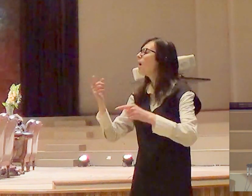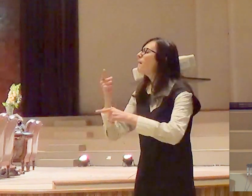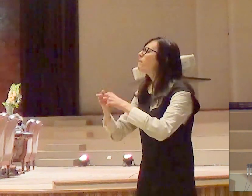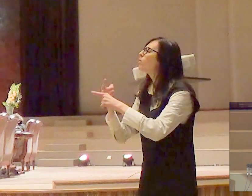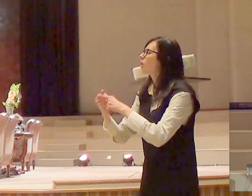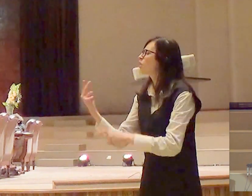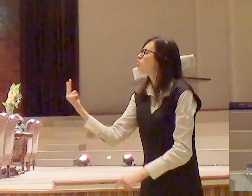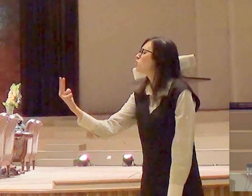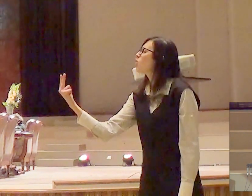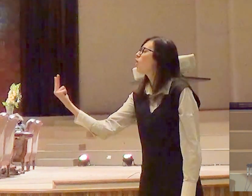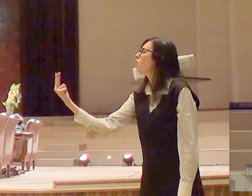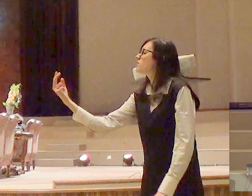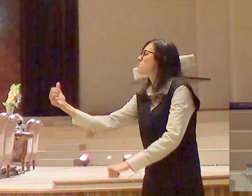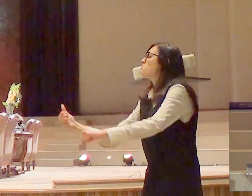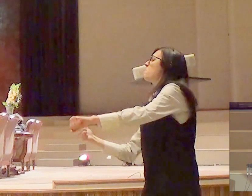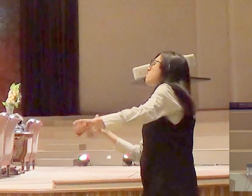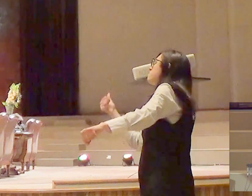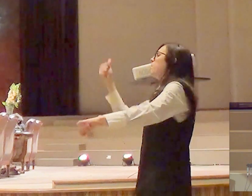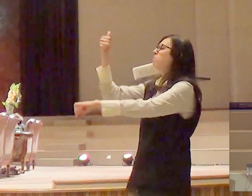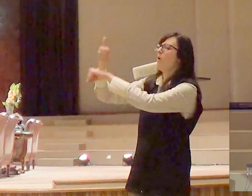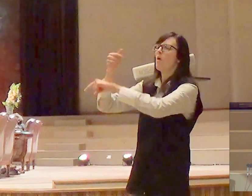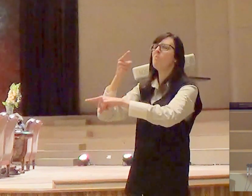colocam acima da Assembleia do Senhor?